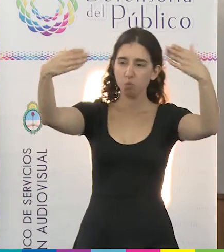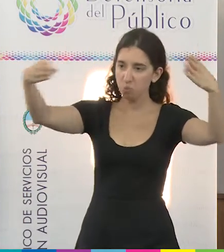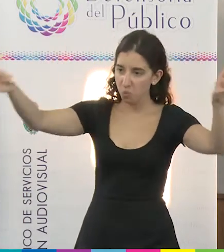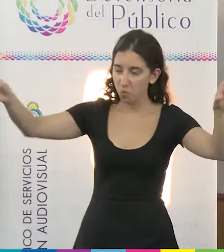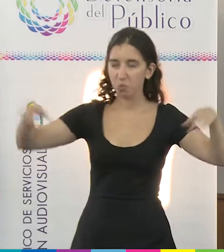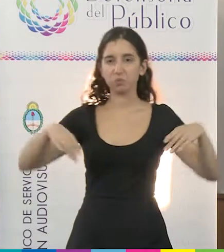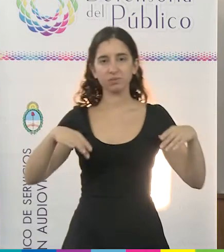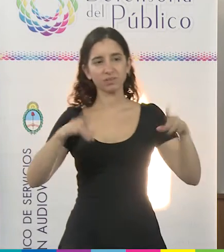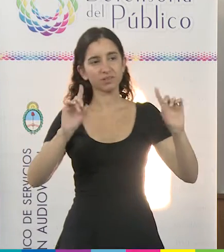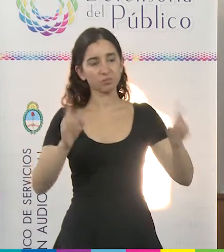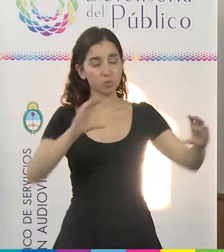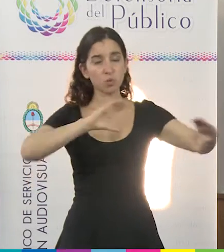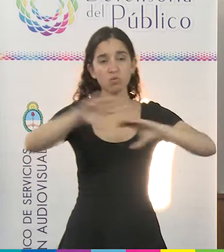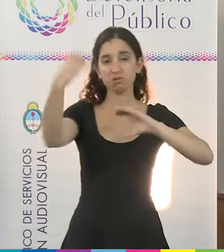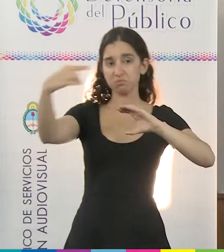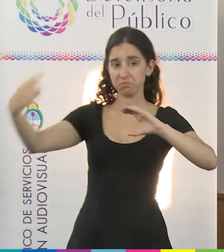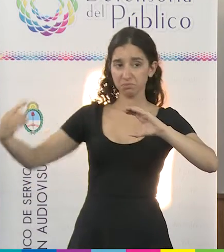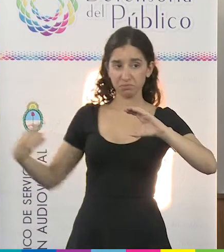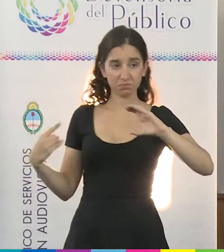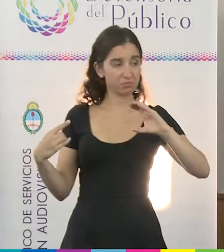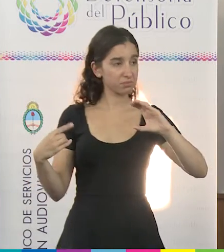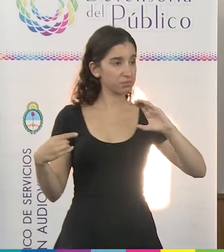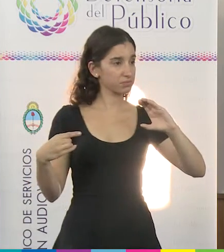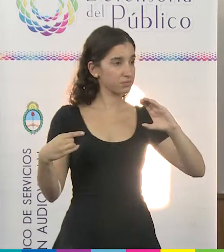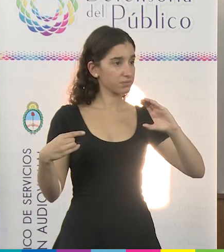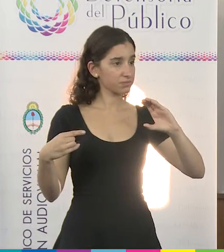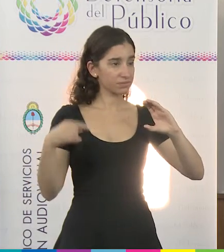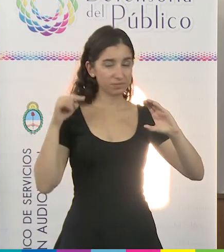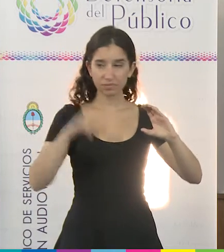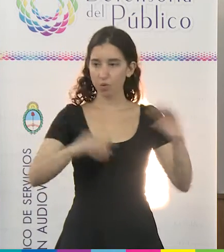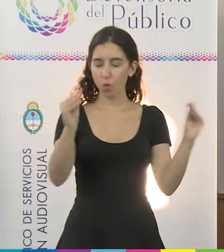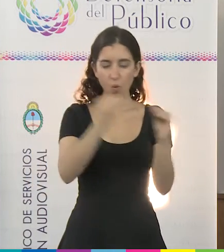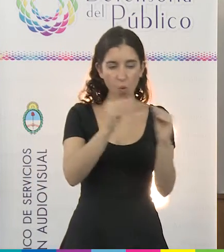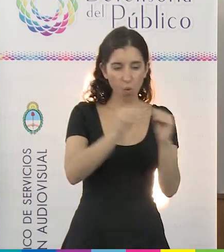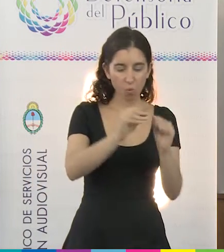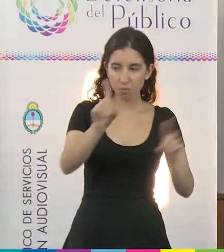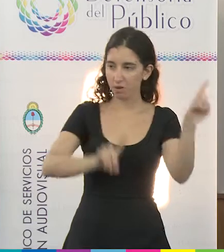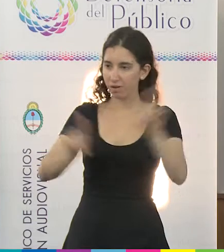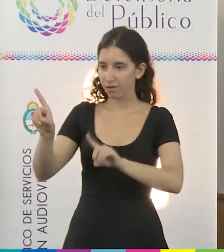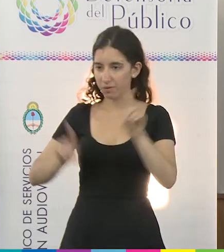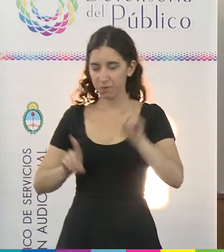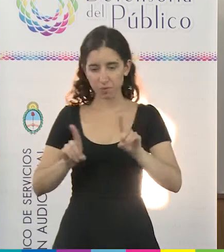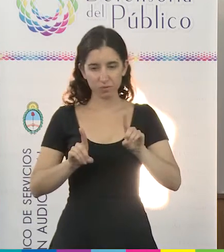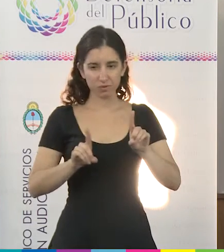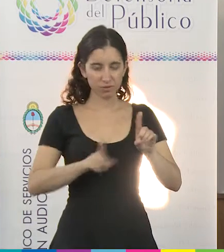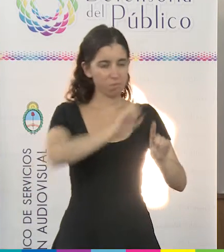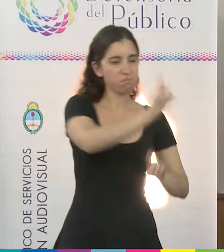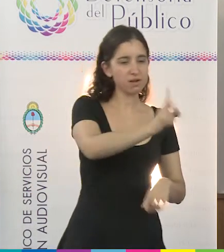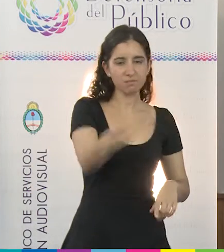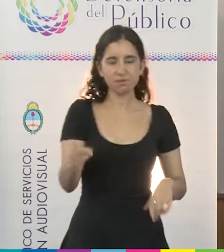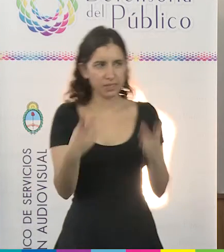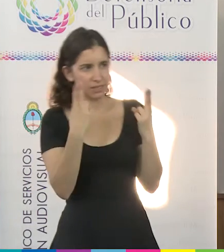y en otras vías de comunicación públicas cientos de compañeros están sufriendo las mismas imposiciones